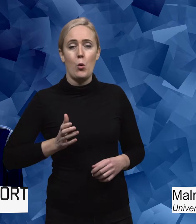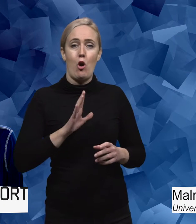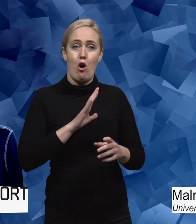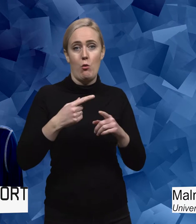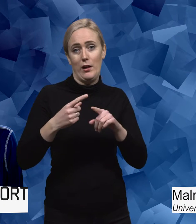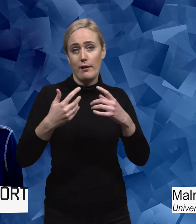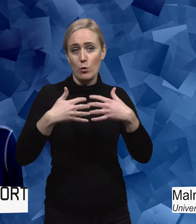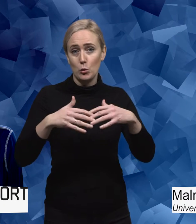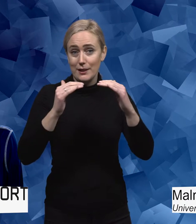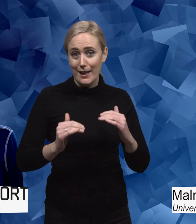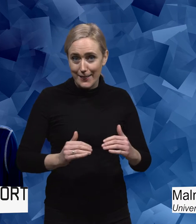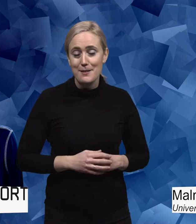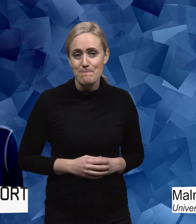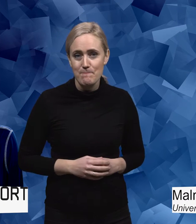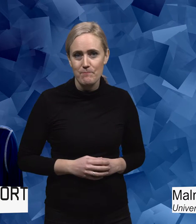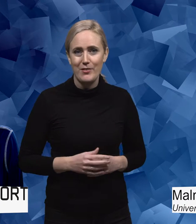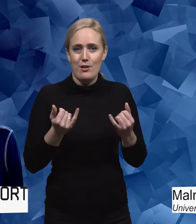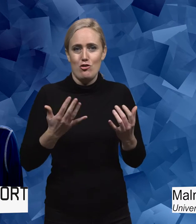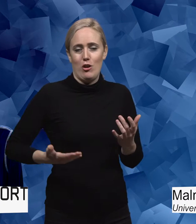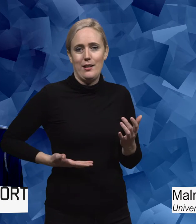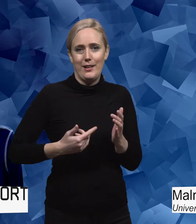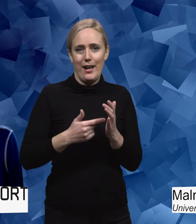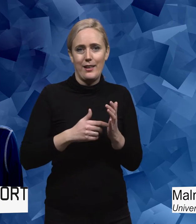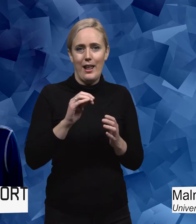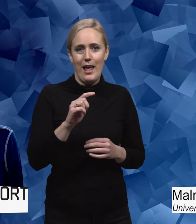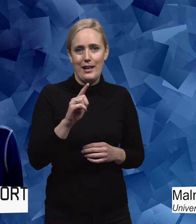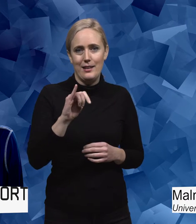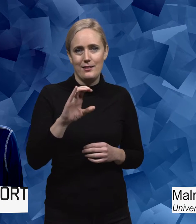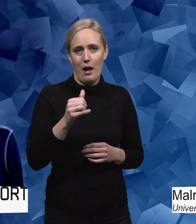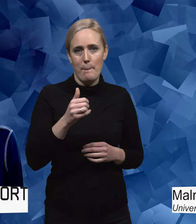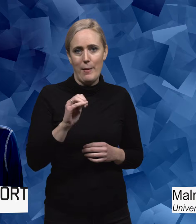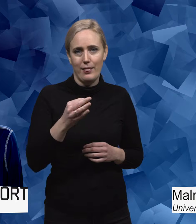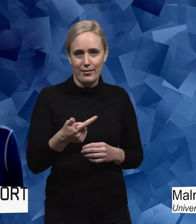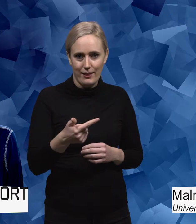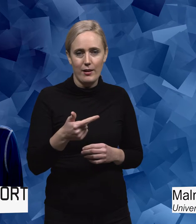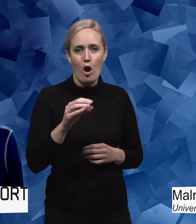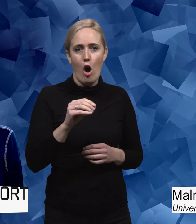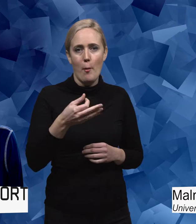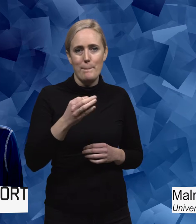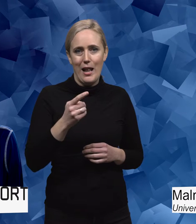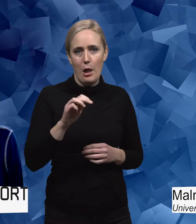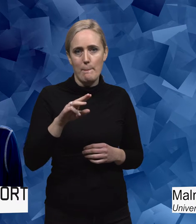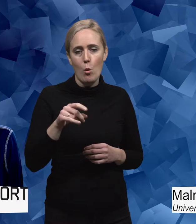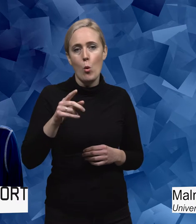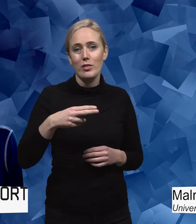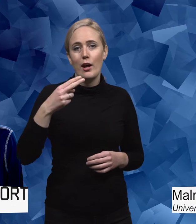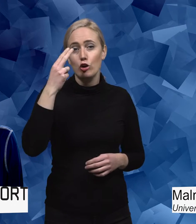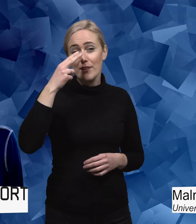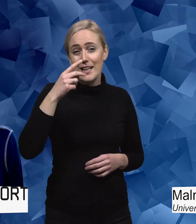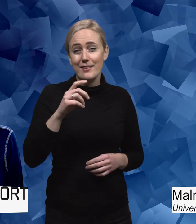olika funktionsnedsättningar. Dagens gäst heter Elisabeth Apelmo och är universitetslektor vid Malmö universitet. Du har gjort en